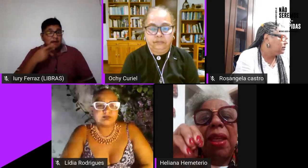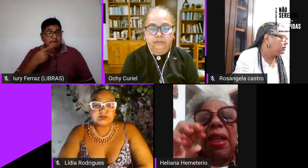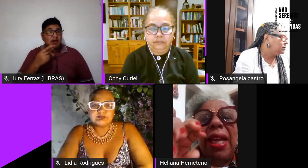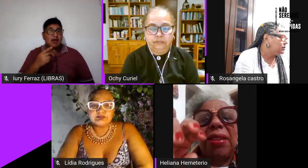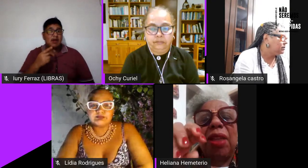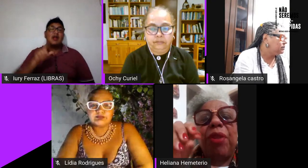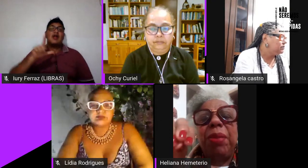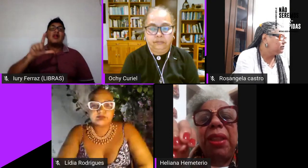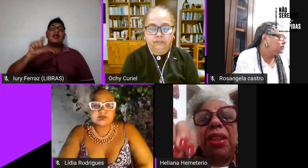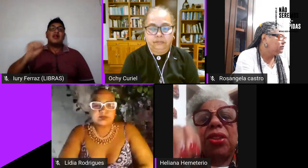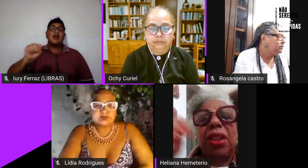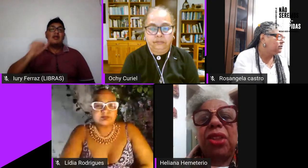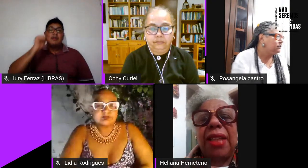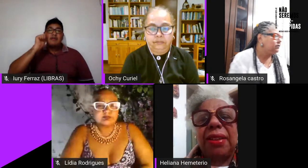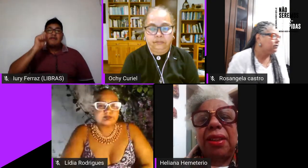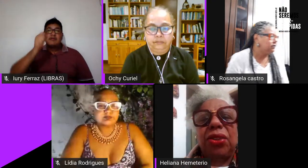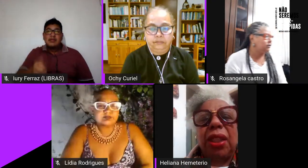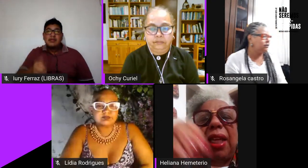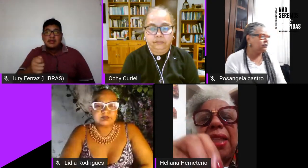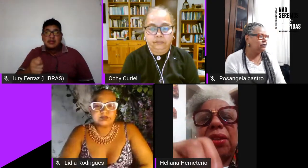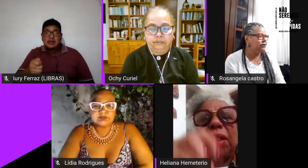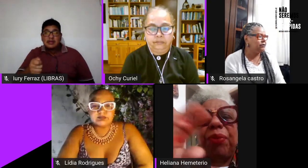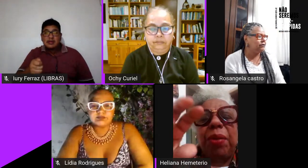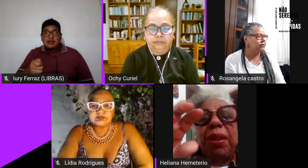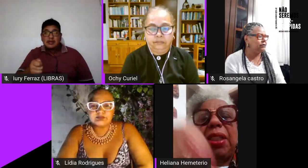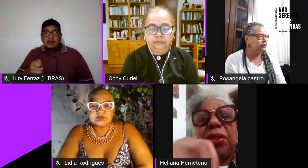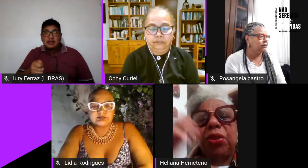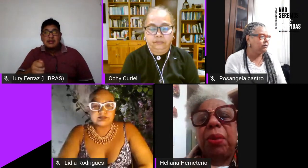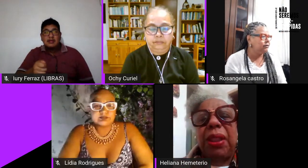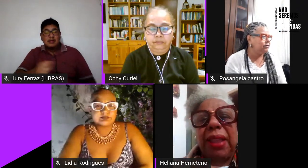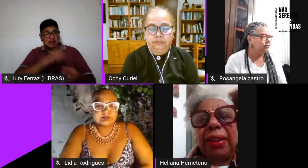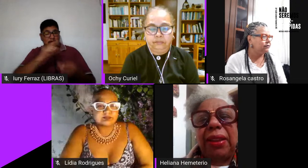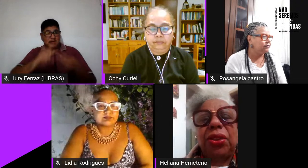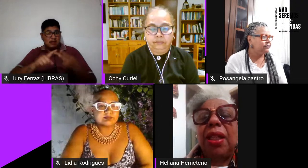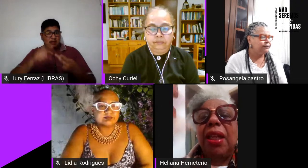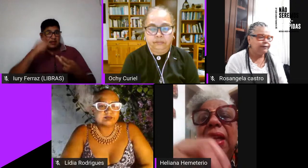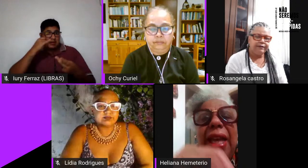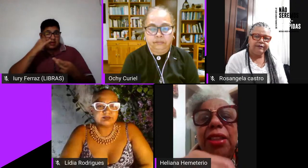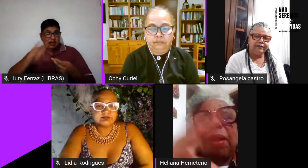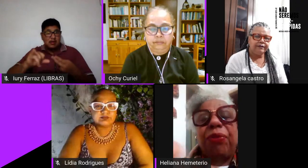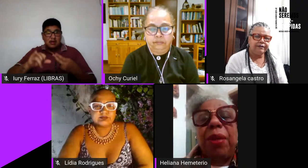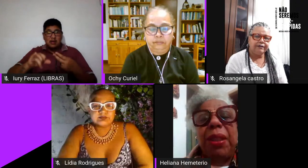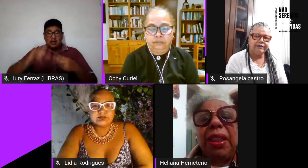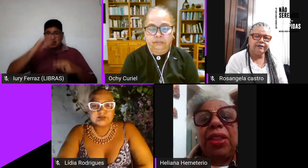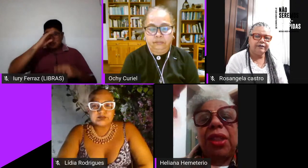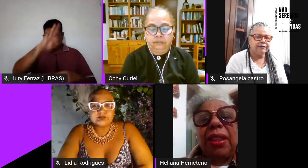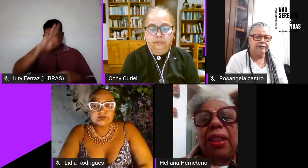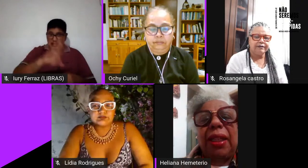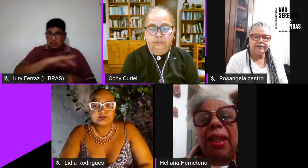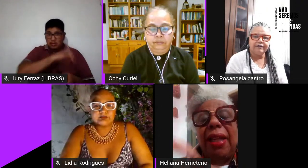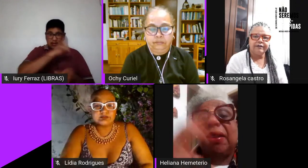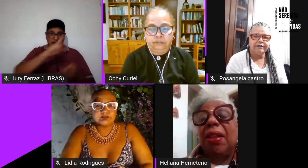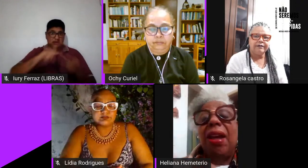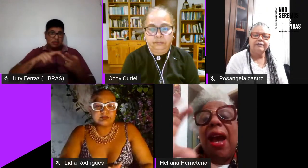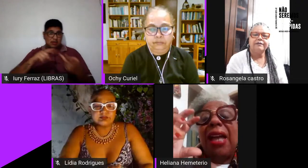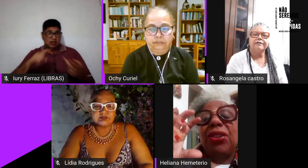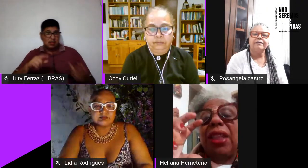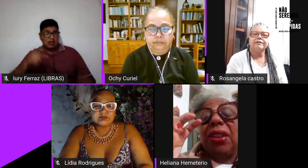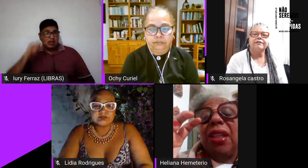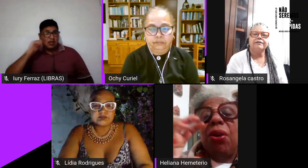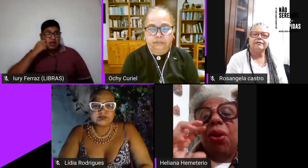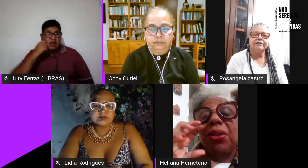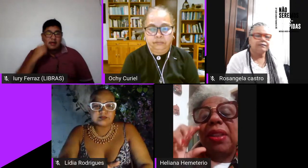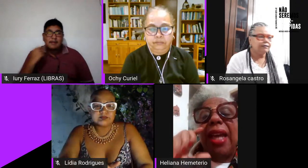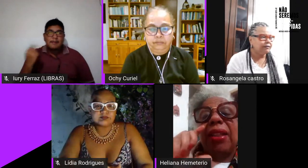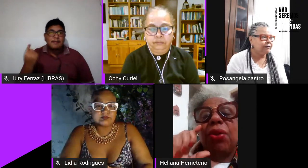lésbica feminista antirracista lésbica feminista antimilitarista lésbica feminista negra a